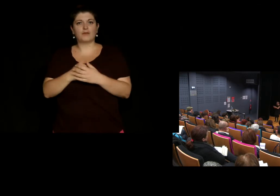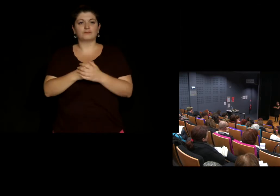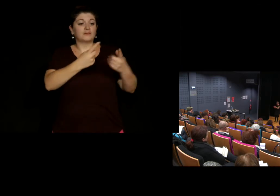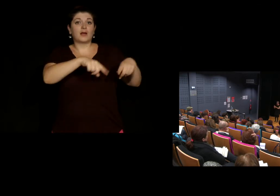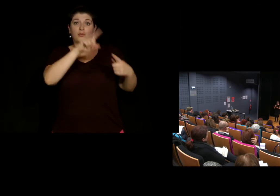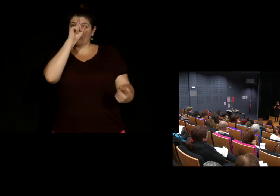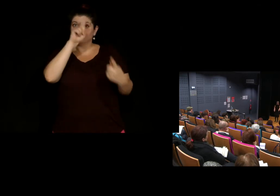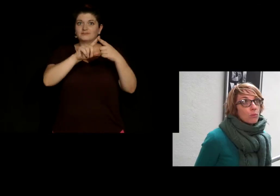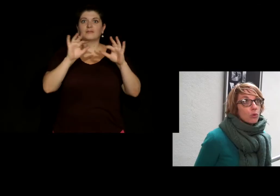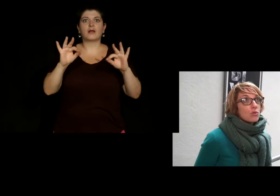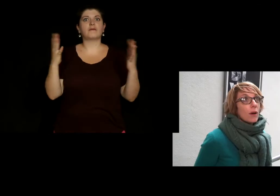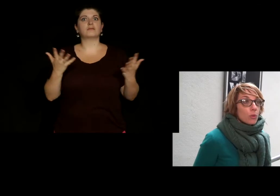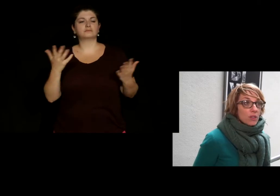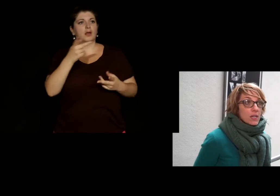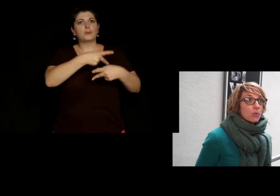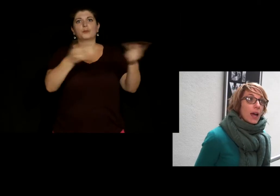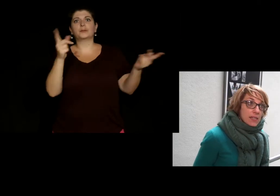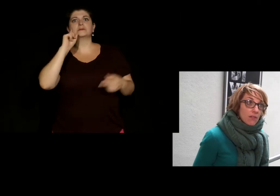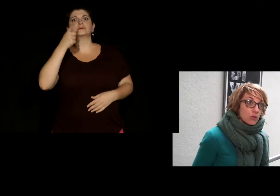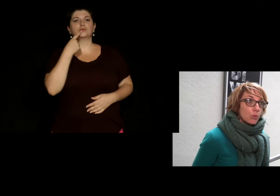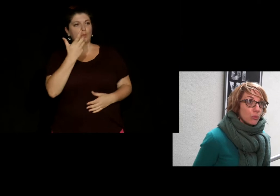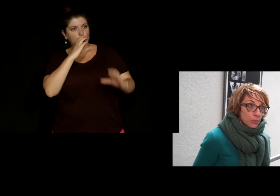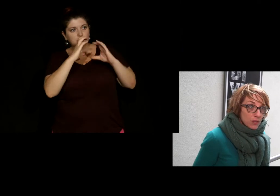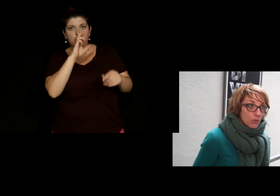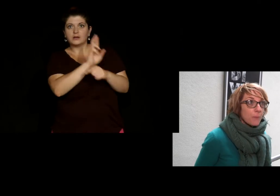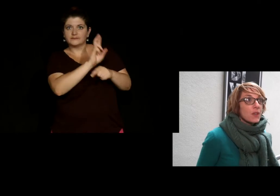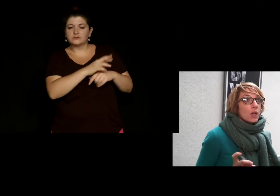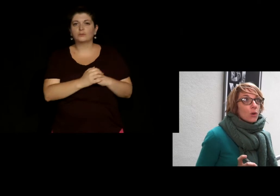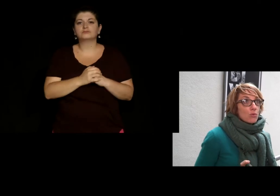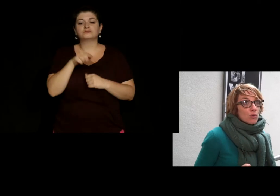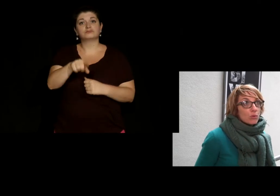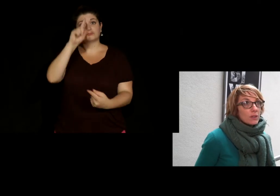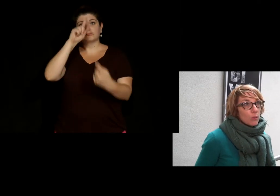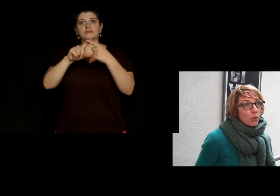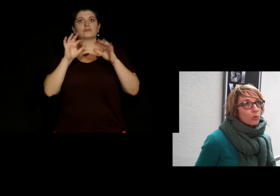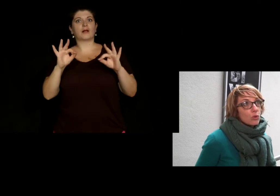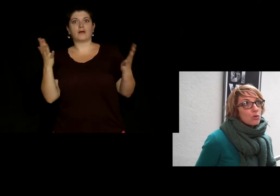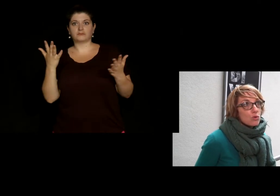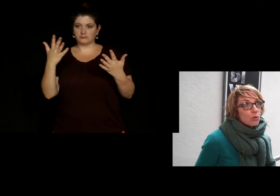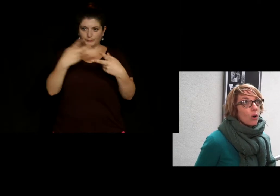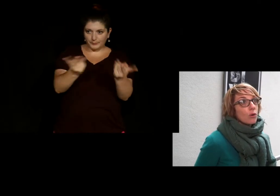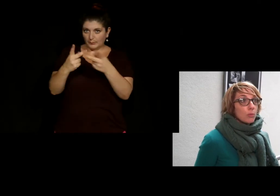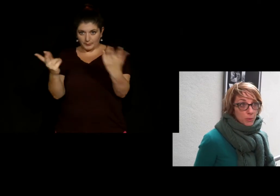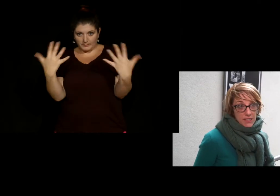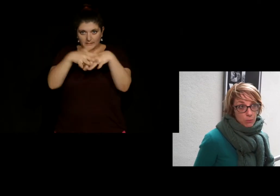il une première table ronde sur la communication et la réservation pour le public sourd une seconde table ronde sur comment mixer les